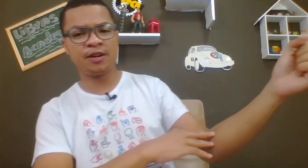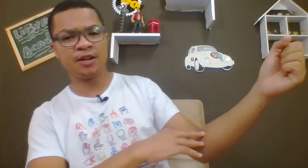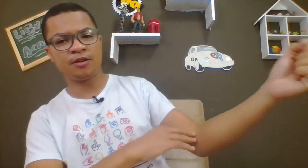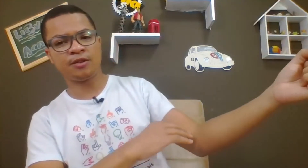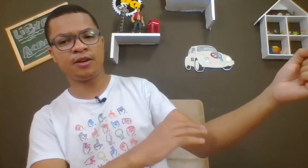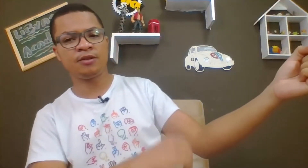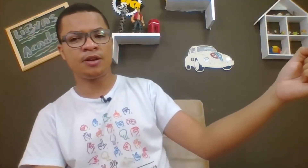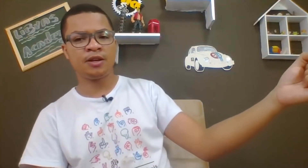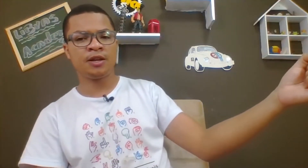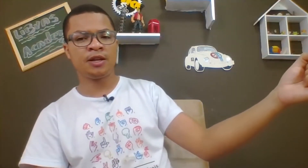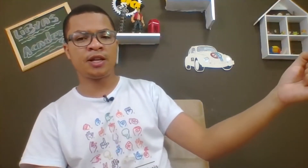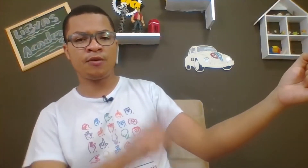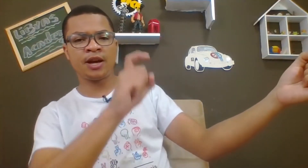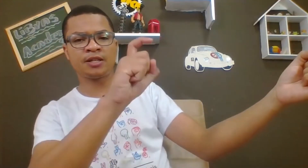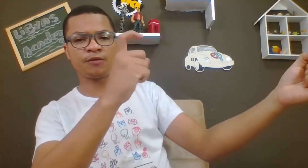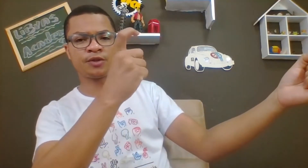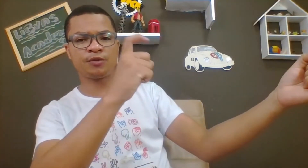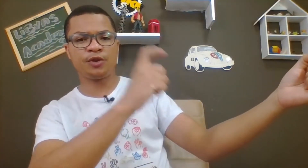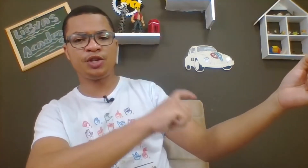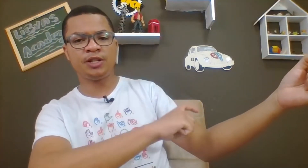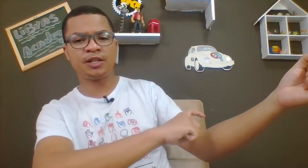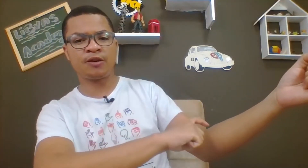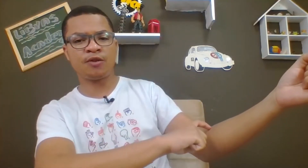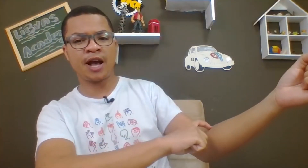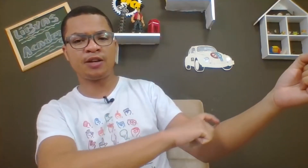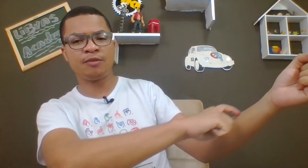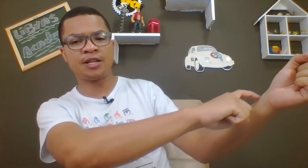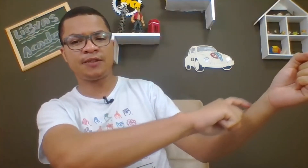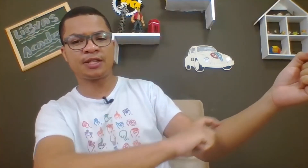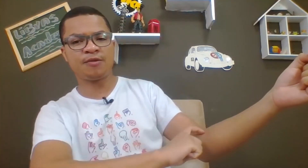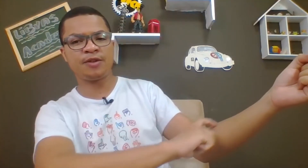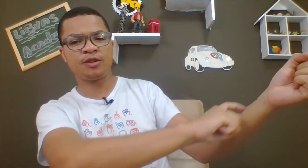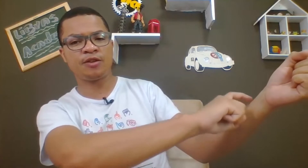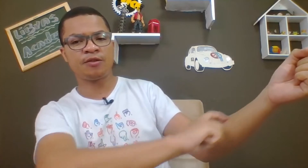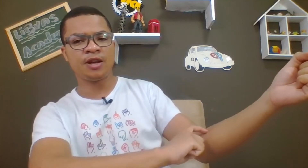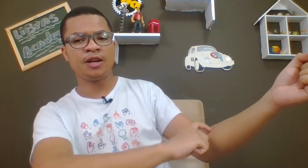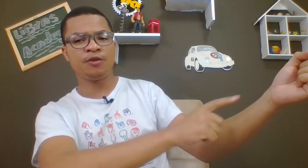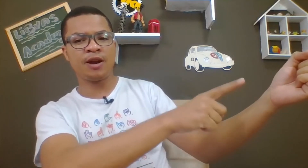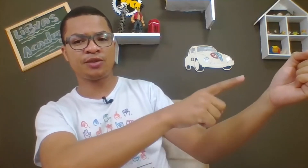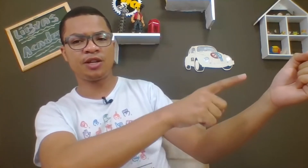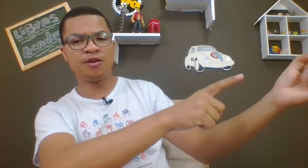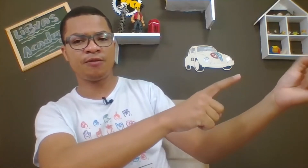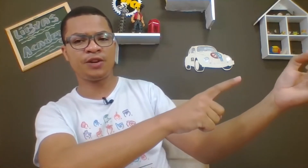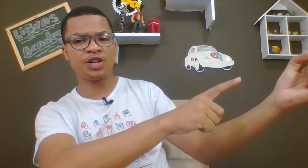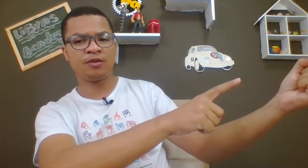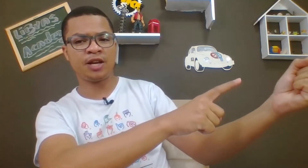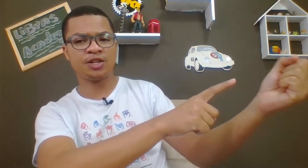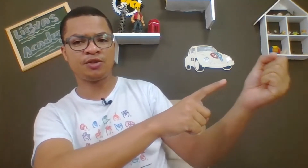verem aqui, tá vendo? Então, essa configuração de mão em X, você vai colocar aqui no braço, fazer esse movimento aqui, e o braço aqui, fechado, tá gente?